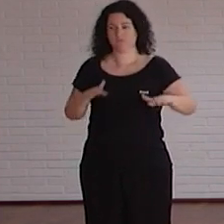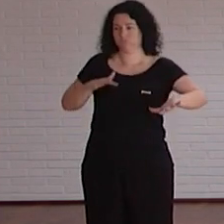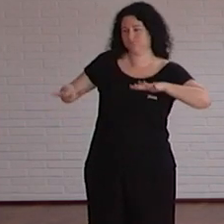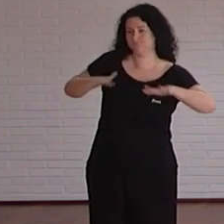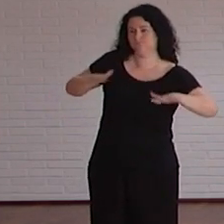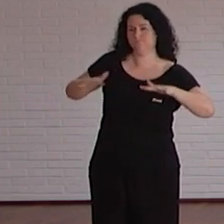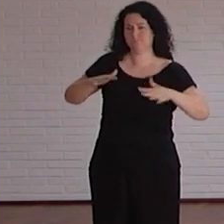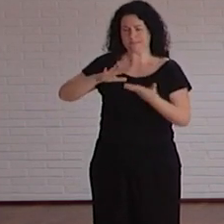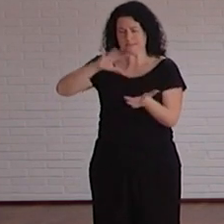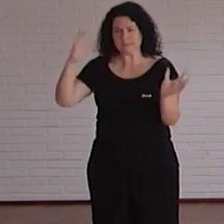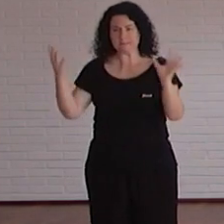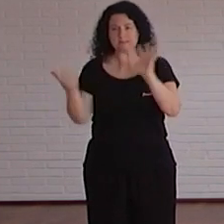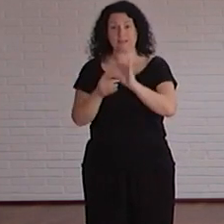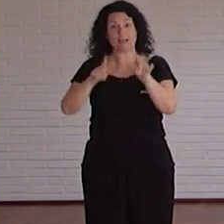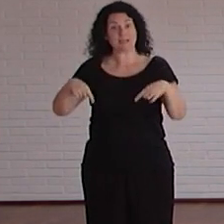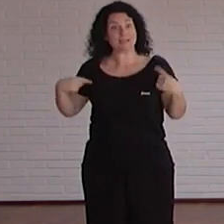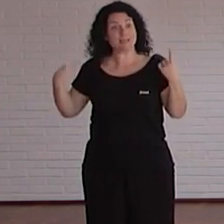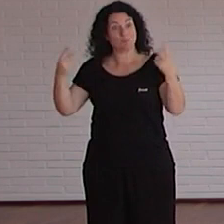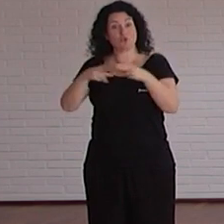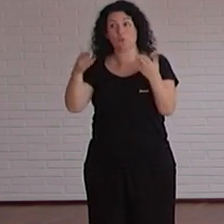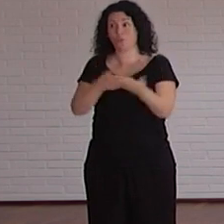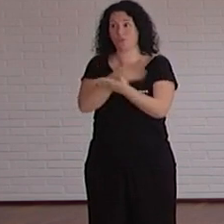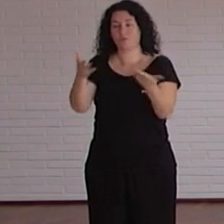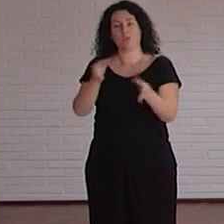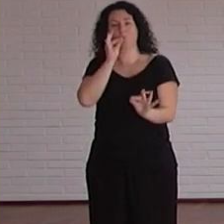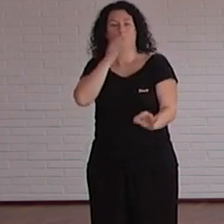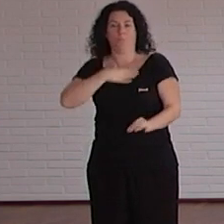ser capaces de exportarlo a la sociedad